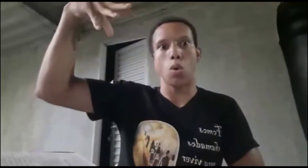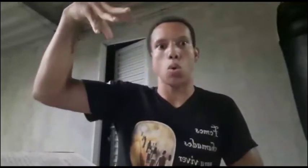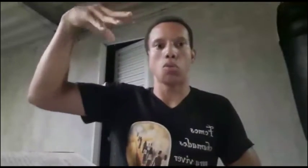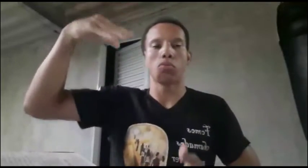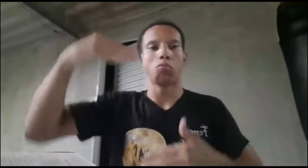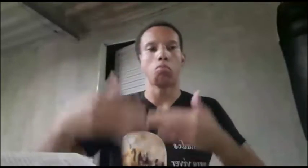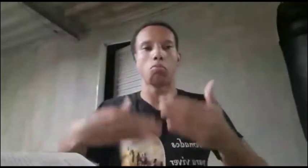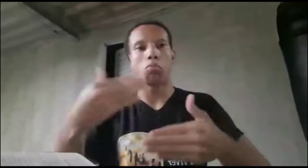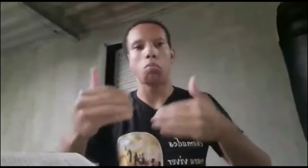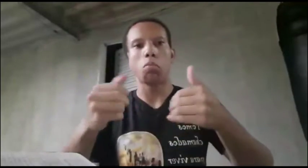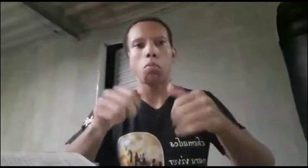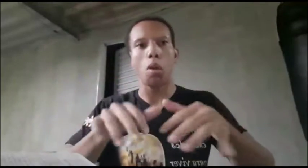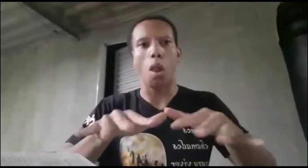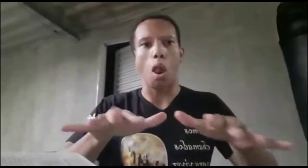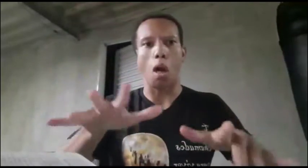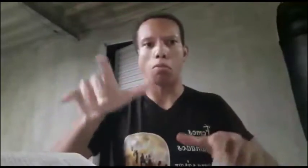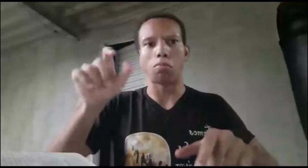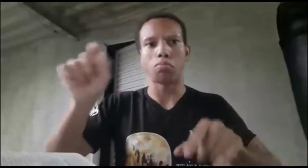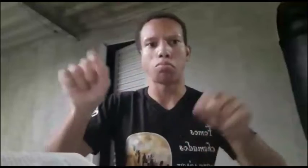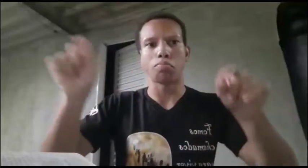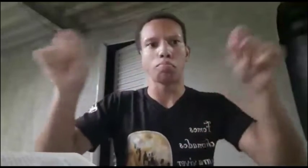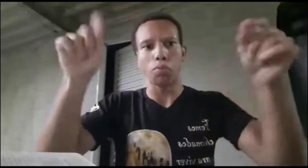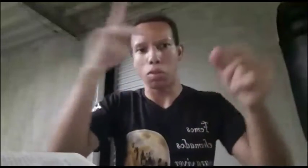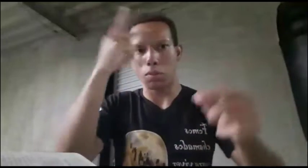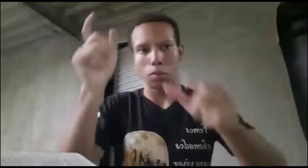ilumina a todo homem.